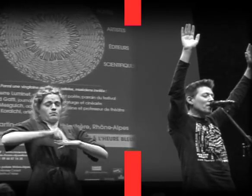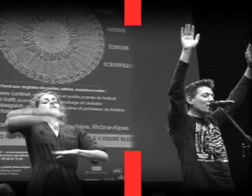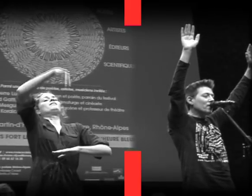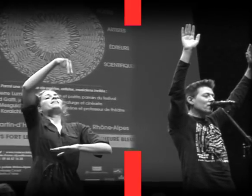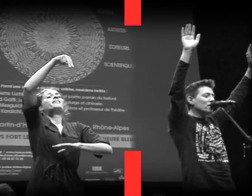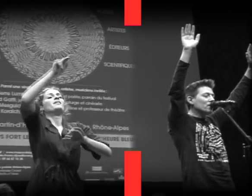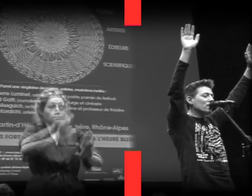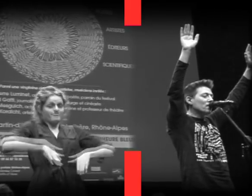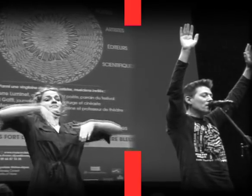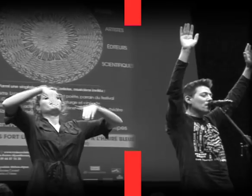flaques.